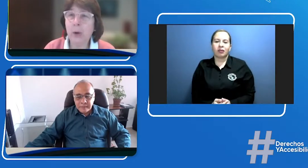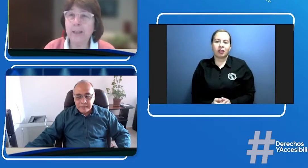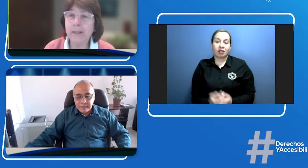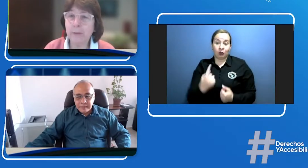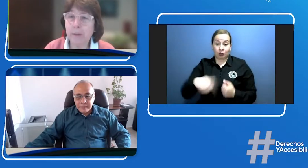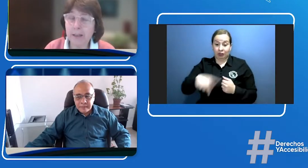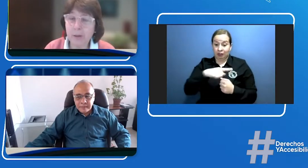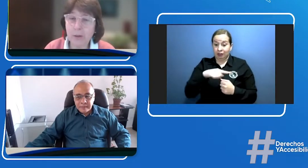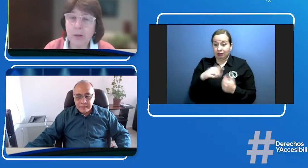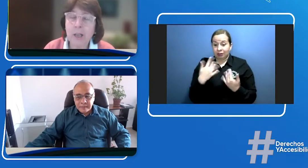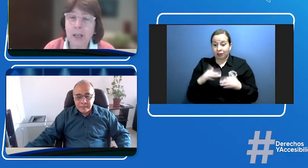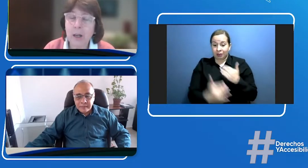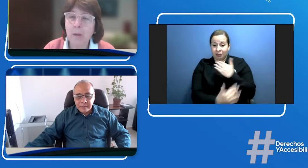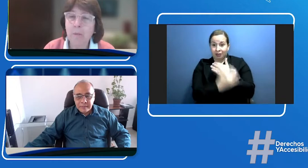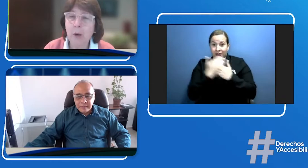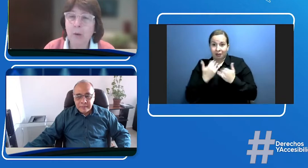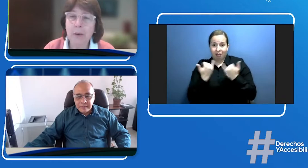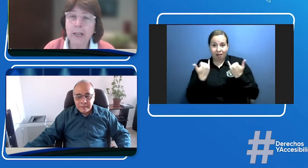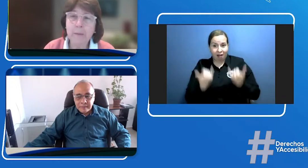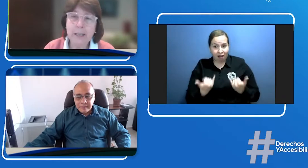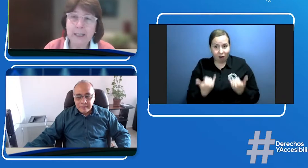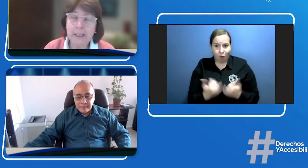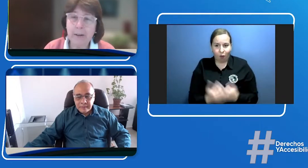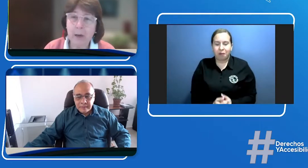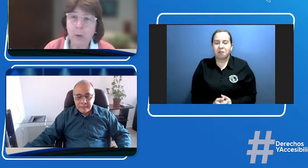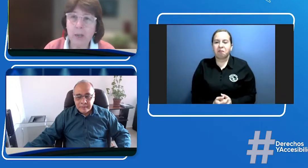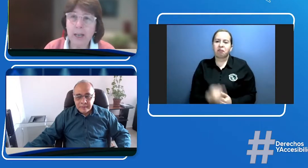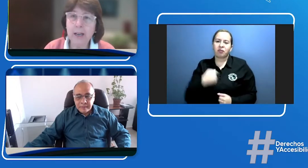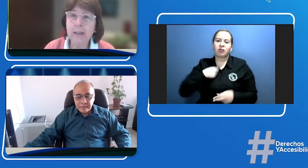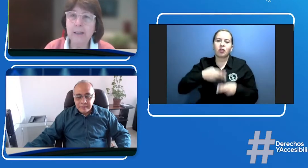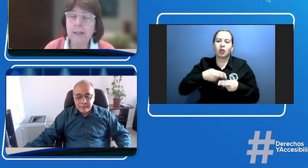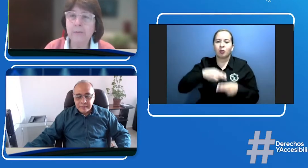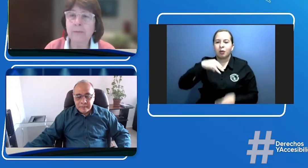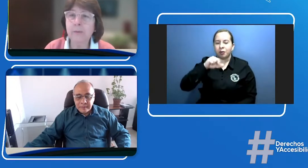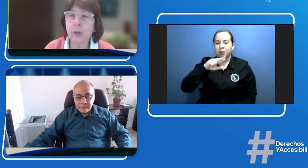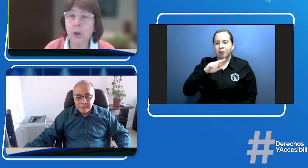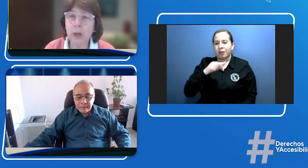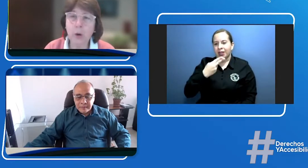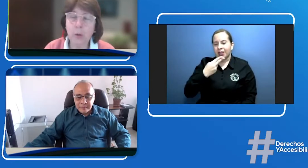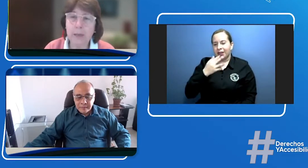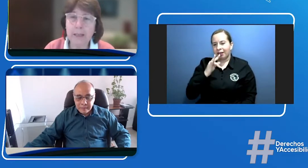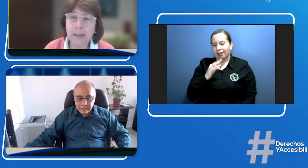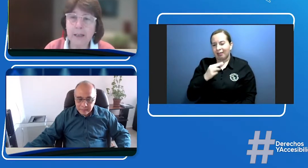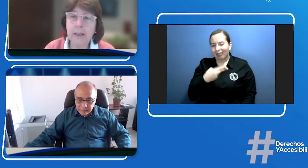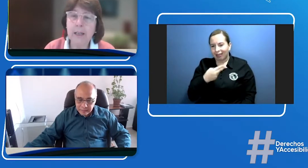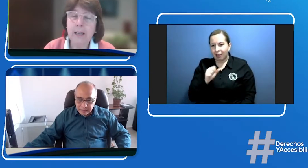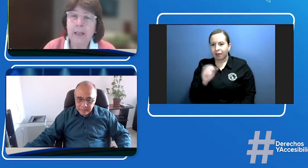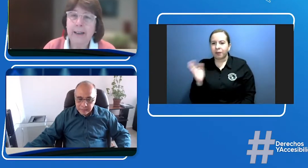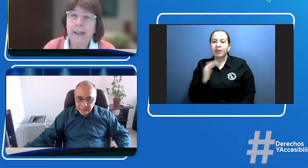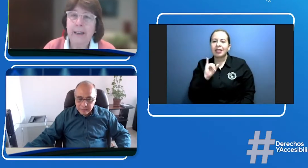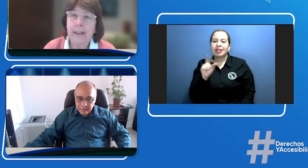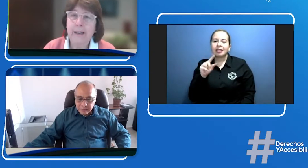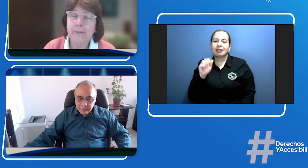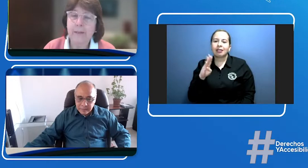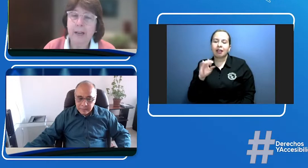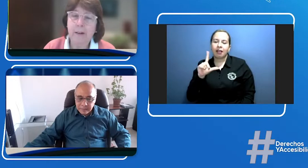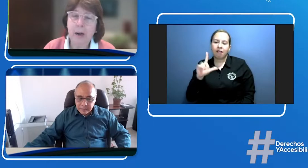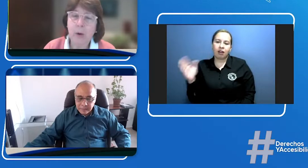a este espacio. Mi nombre es Marta Isabel Gutiérrez. Soy economista. Trabajo